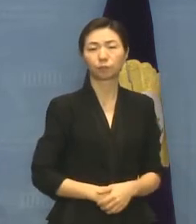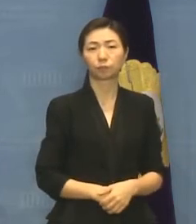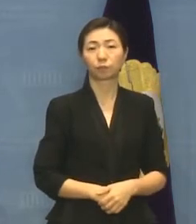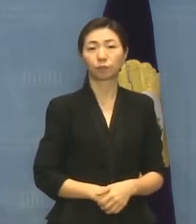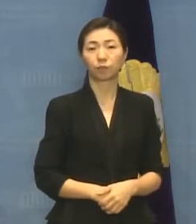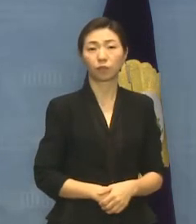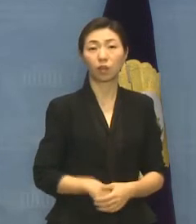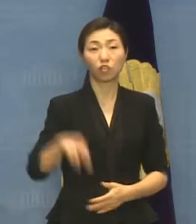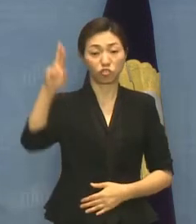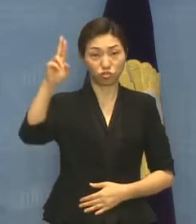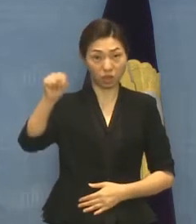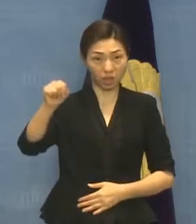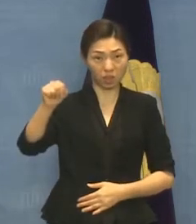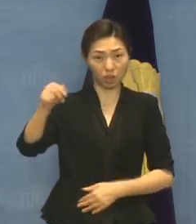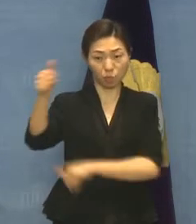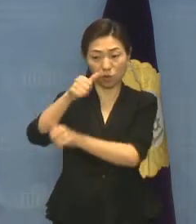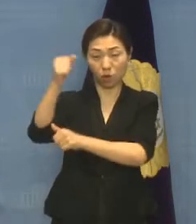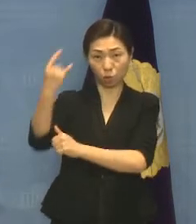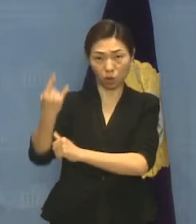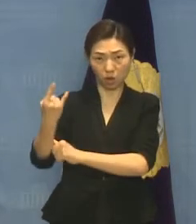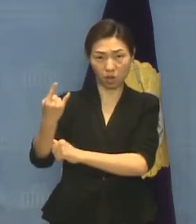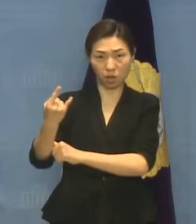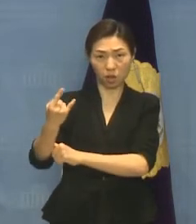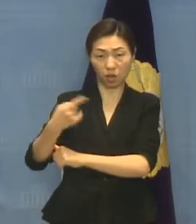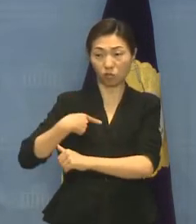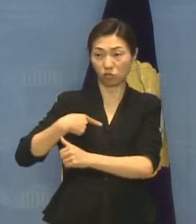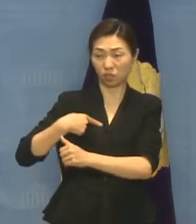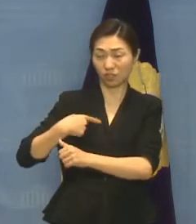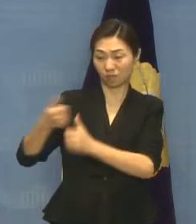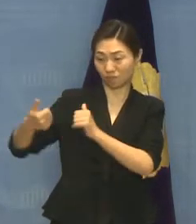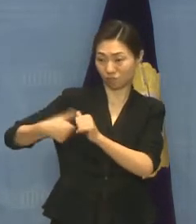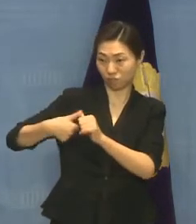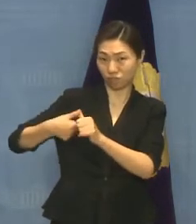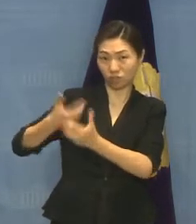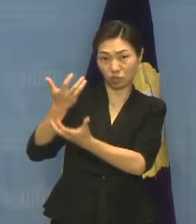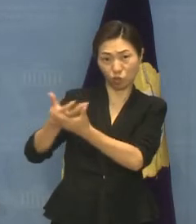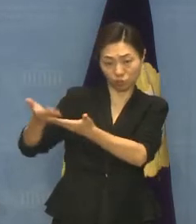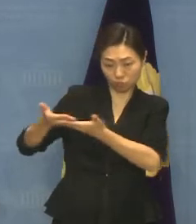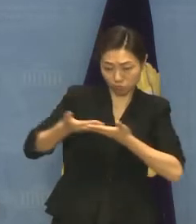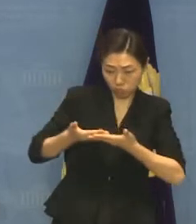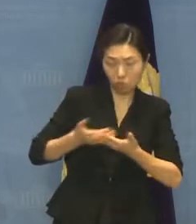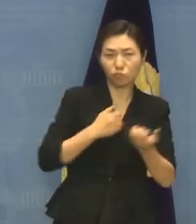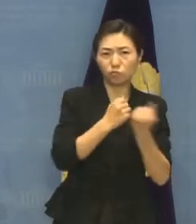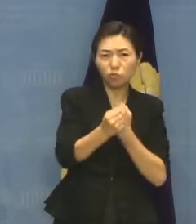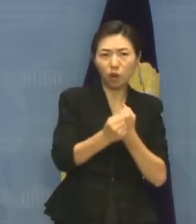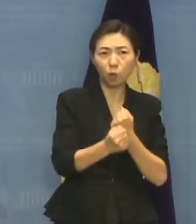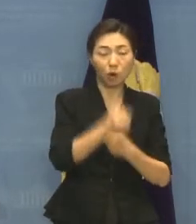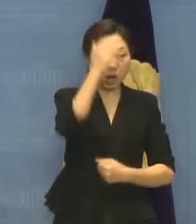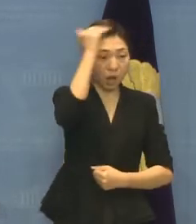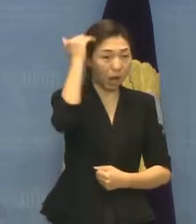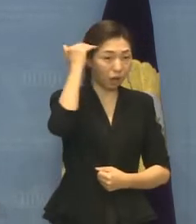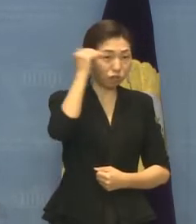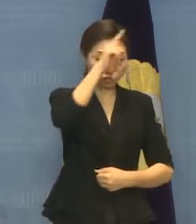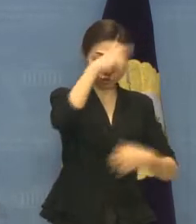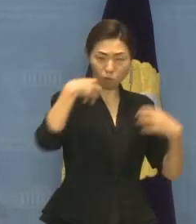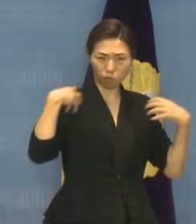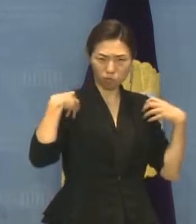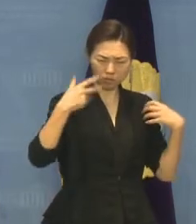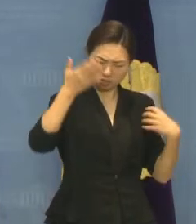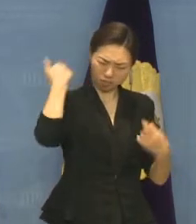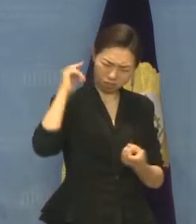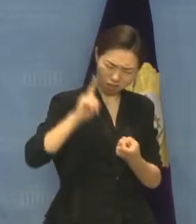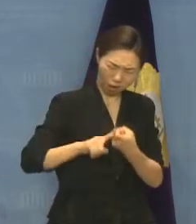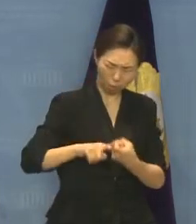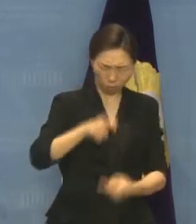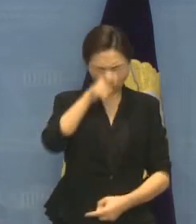이런 유엔 경고에도 불구하고 정부는 시설 정책의 권력을 유지해온 법과 제도 여전히 경고하게 유지하고 있습니다.